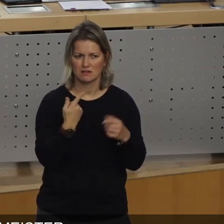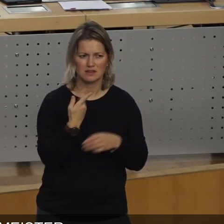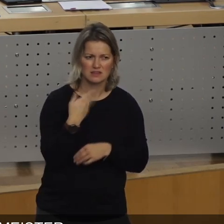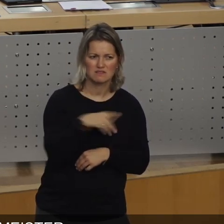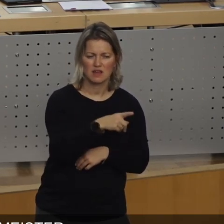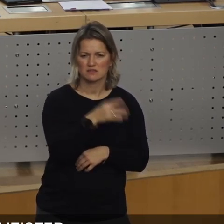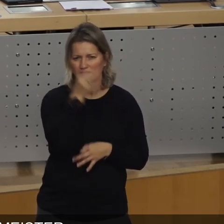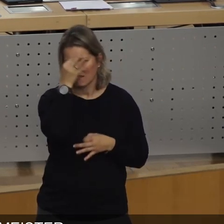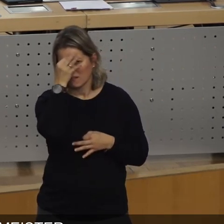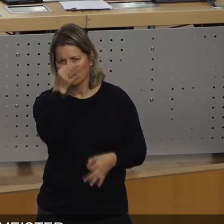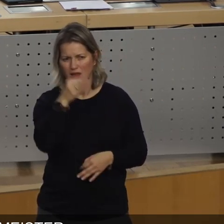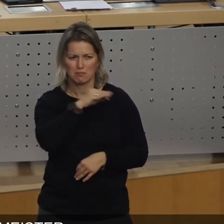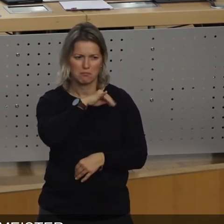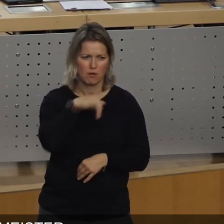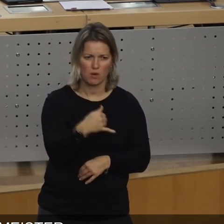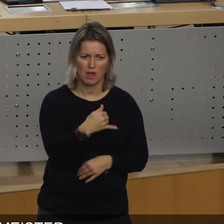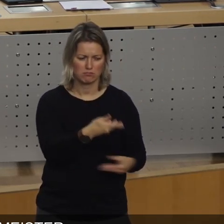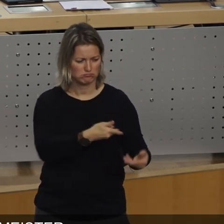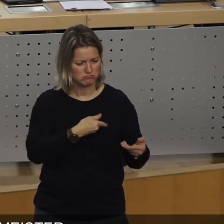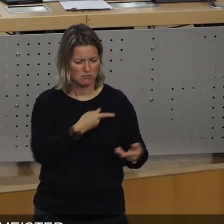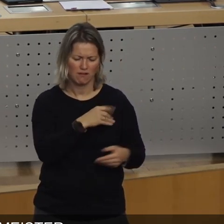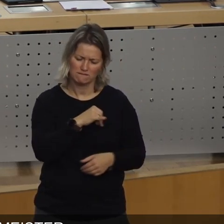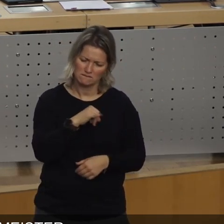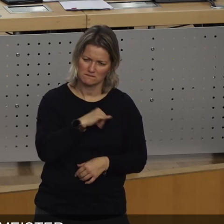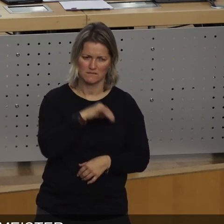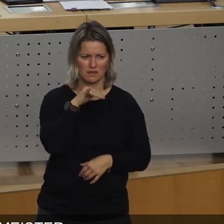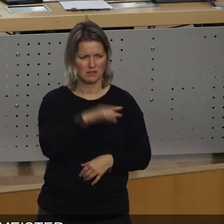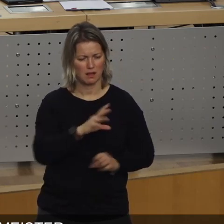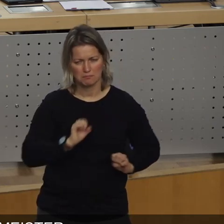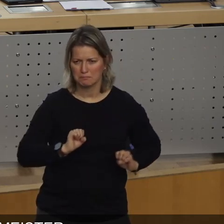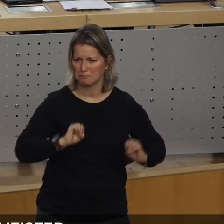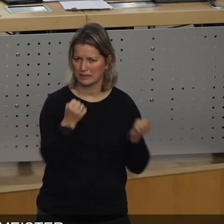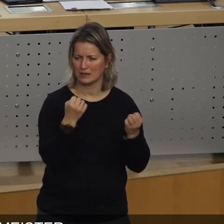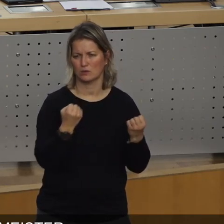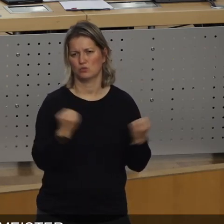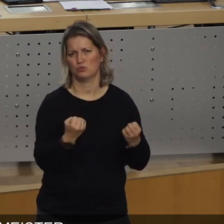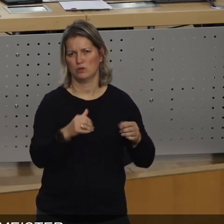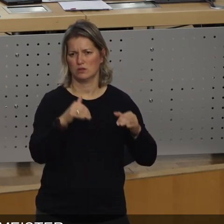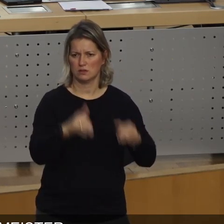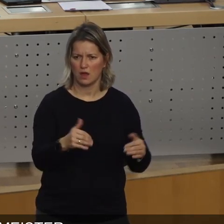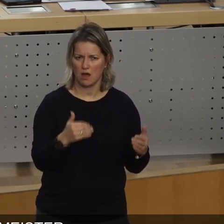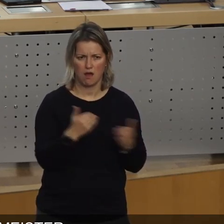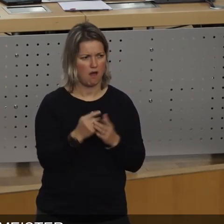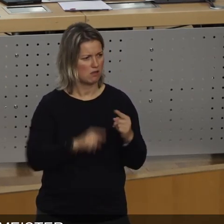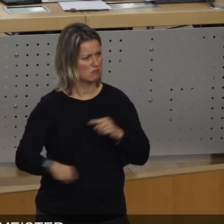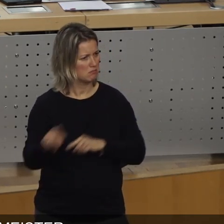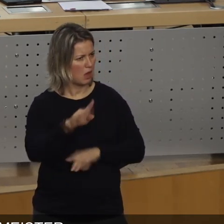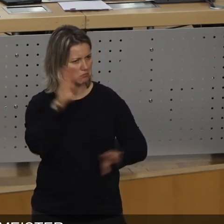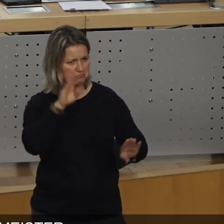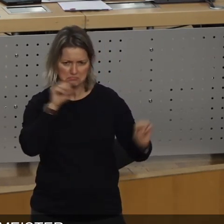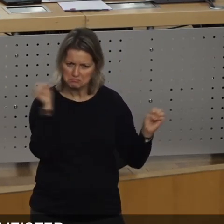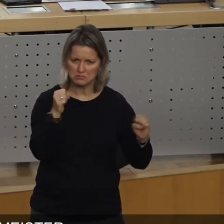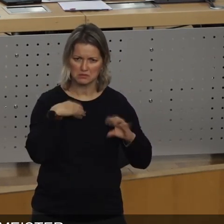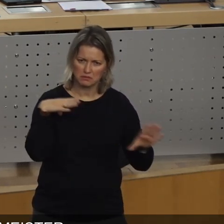spannende Ideen, Projekte eingereicht haben, mitgemacht haben und wir auch hier überwältigende Zustimmung in